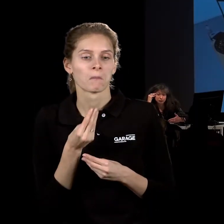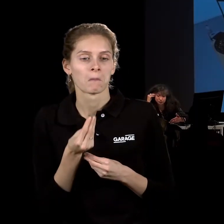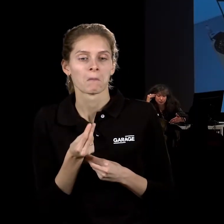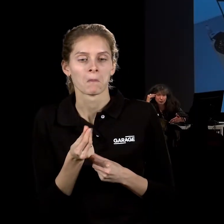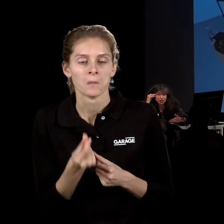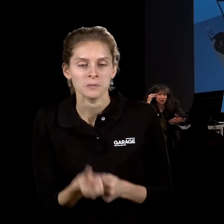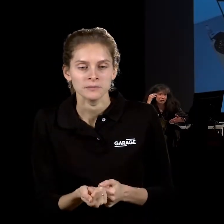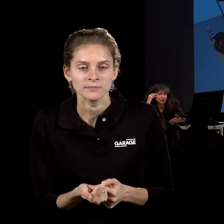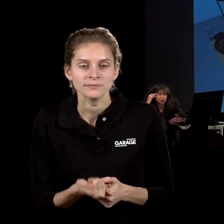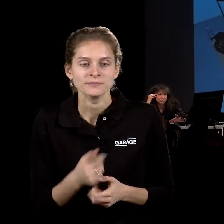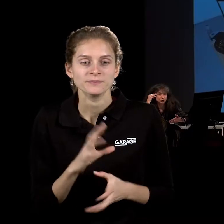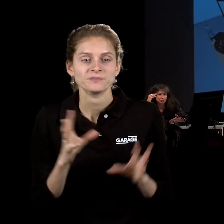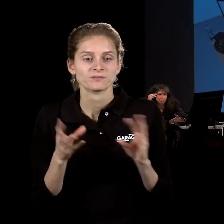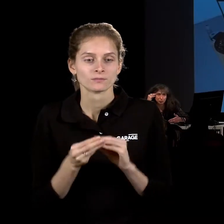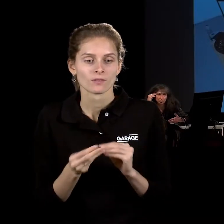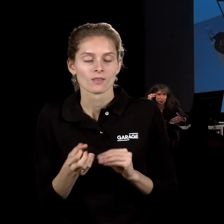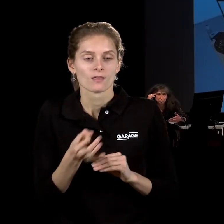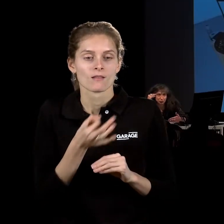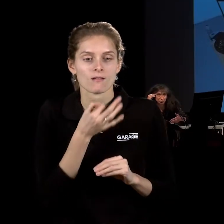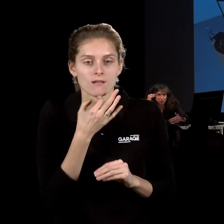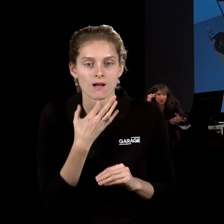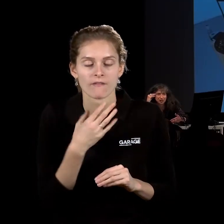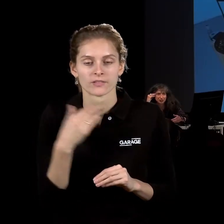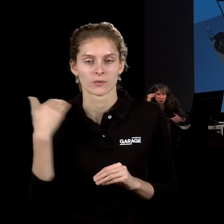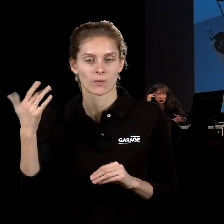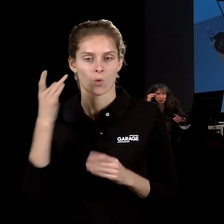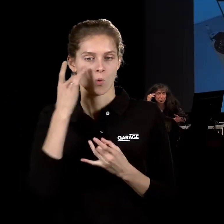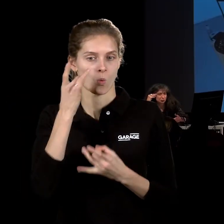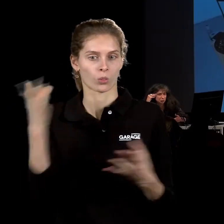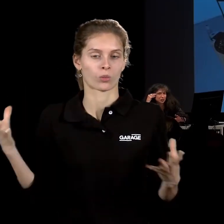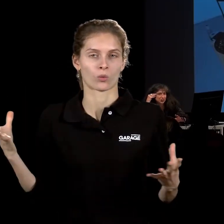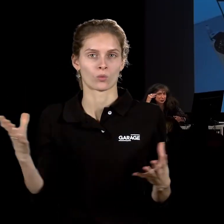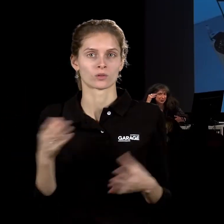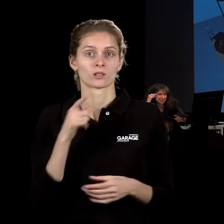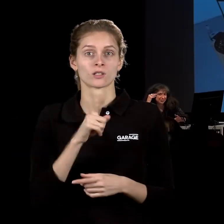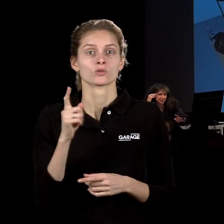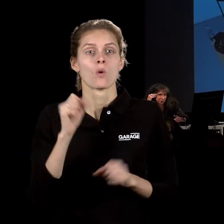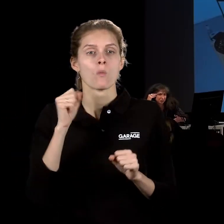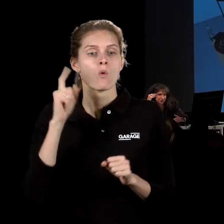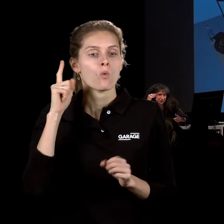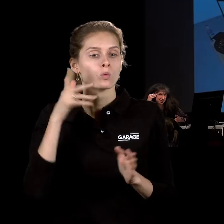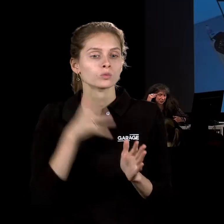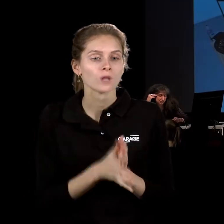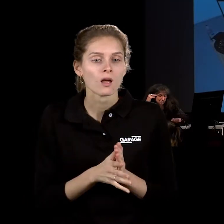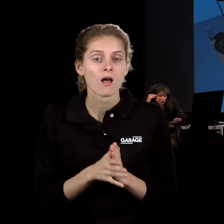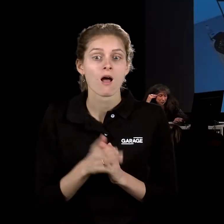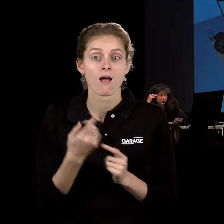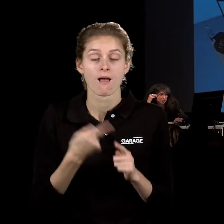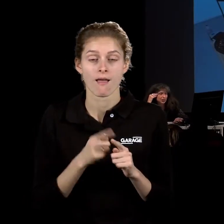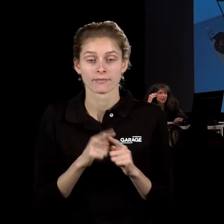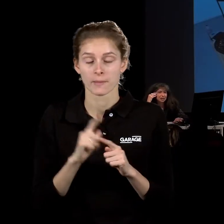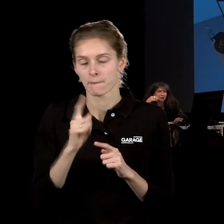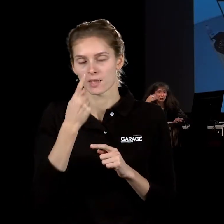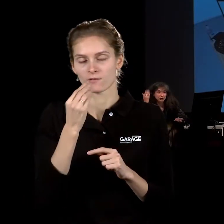тайской культуре. Потому что это первое, что ты можешь узнать про Таиланд, это, собственно говоря, это тайскую